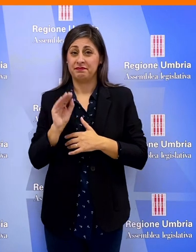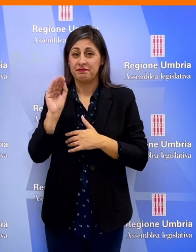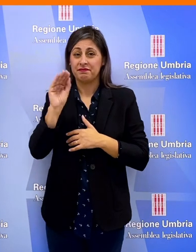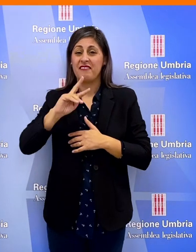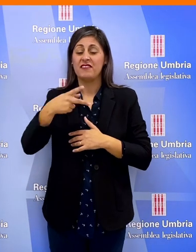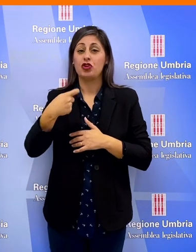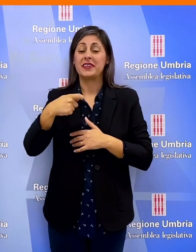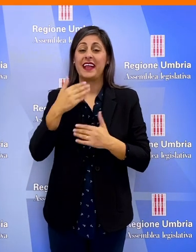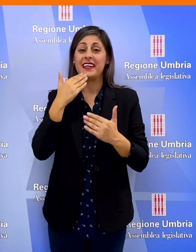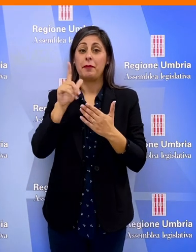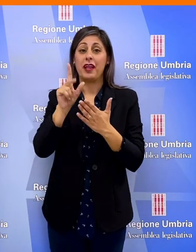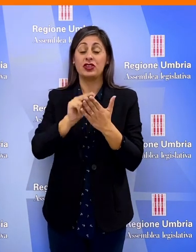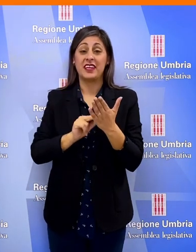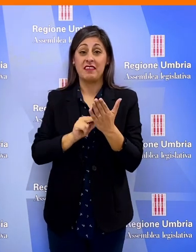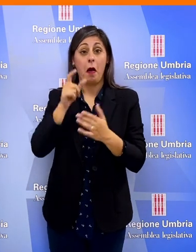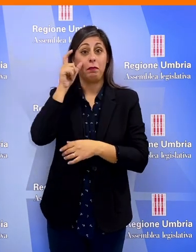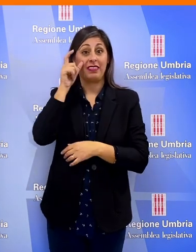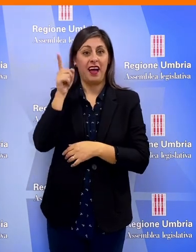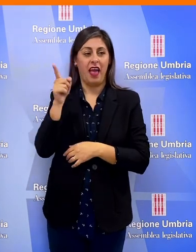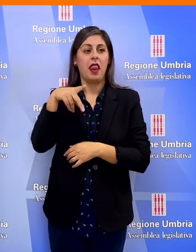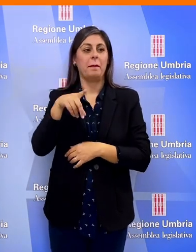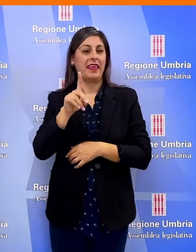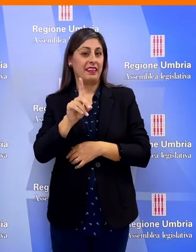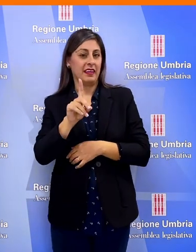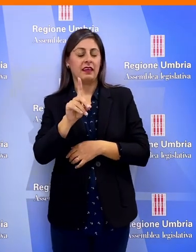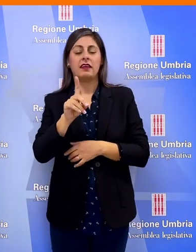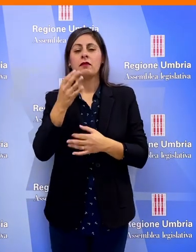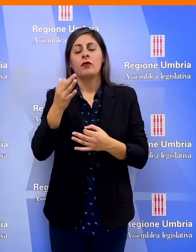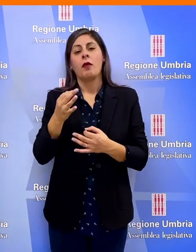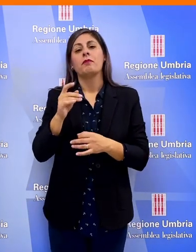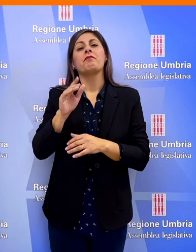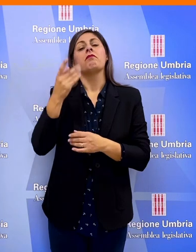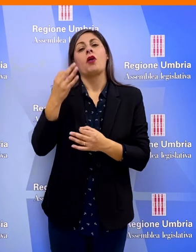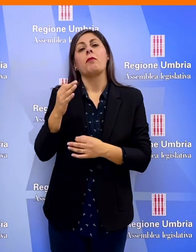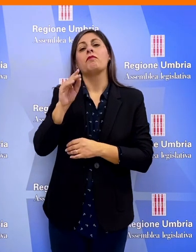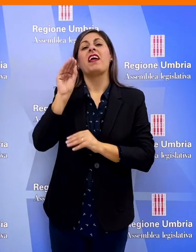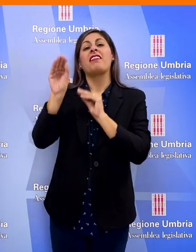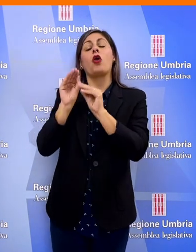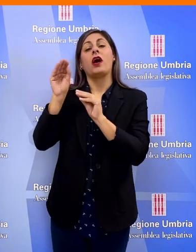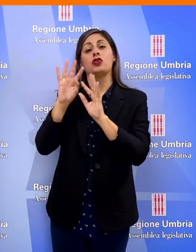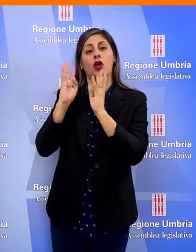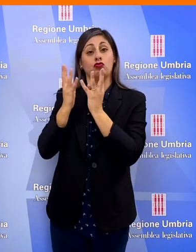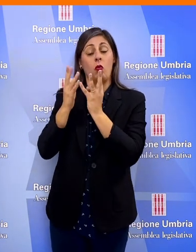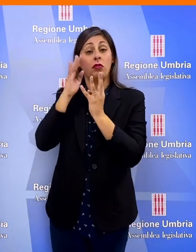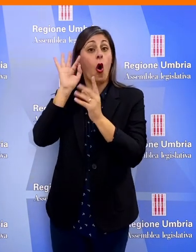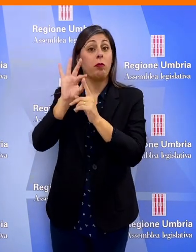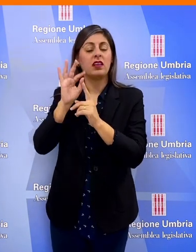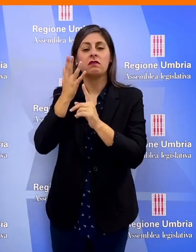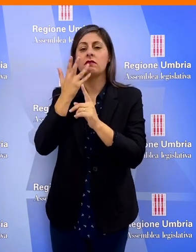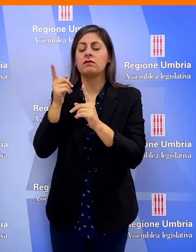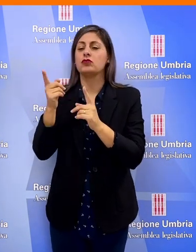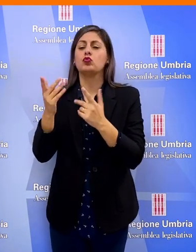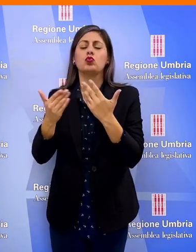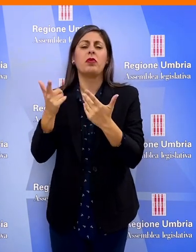Presidente dell'Assemblea Legislativa Michele Bettarelli, Partito Democratico con una interrogazione alla Giunta avente l'obiettivo di rendere